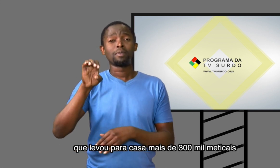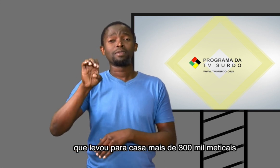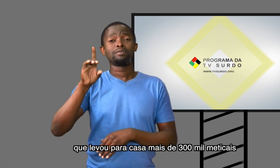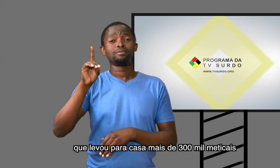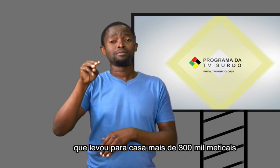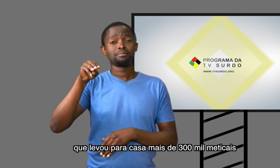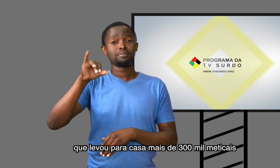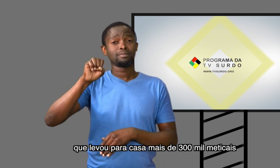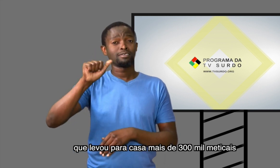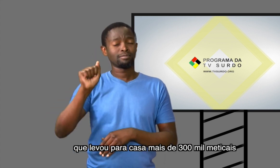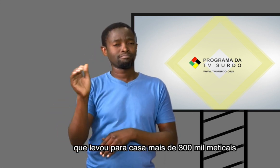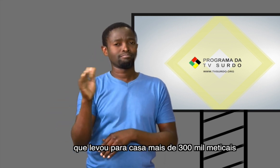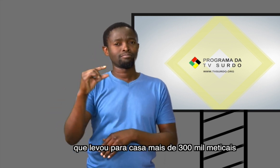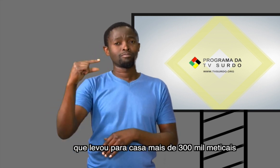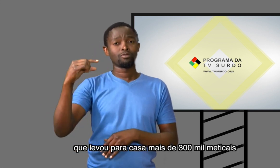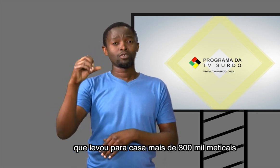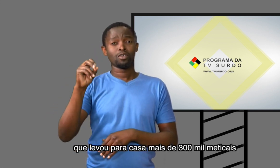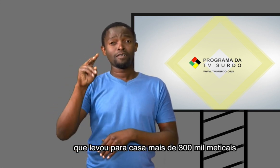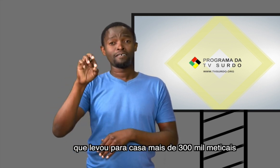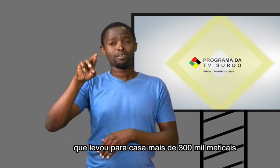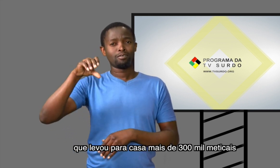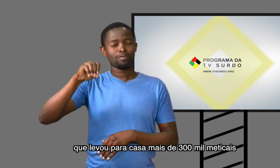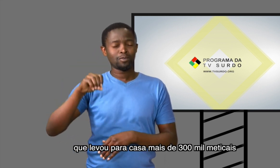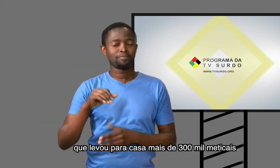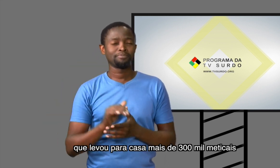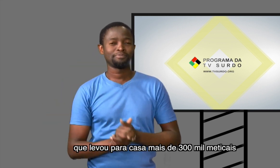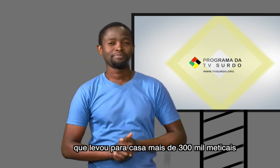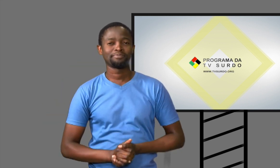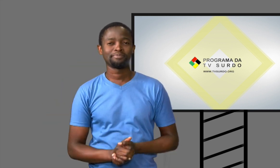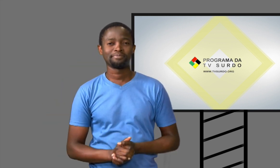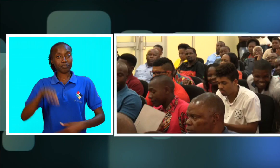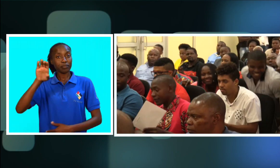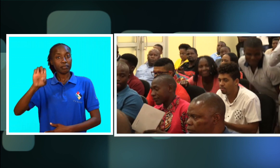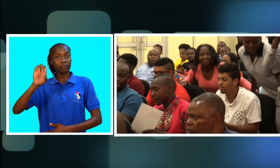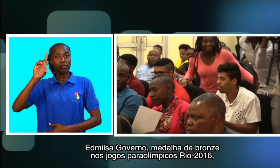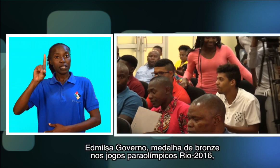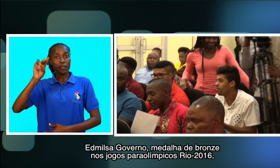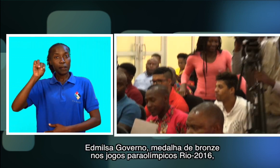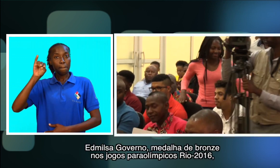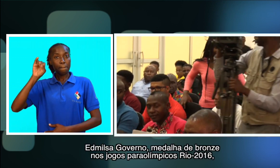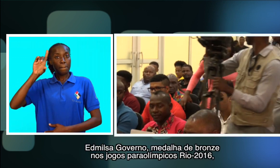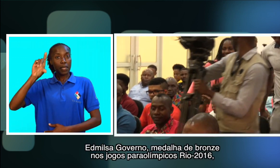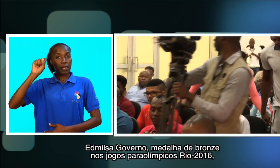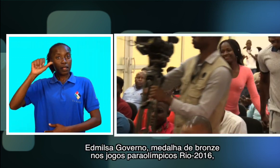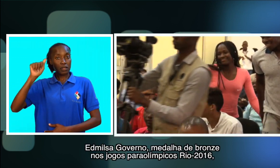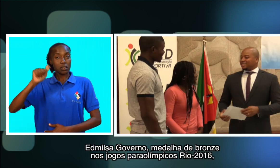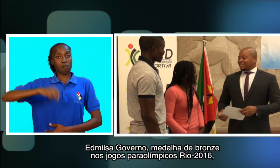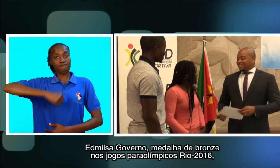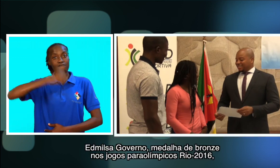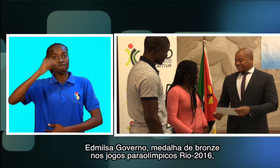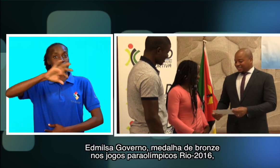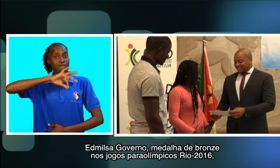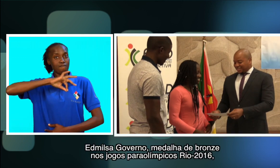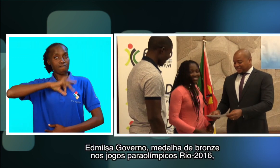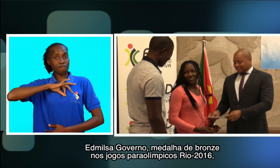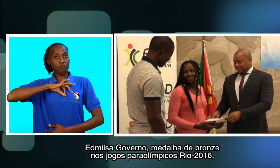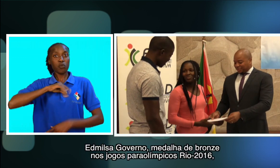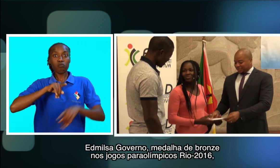que levou para casa mais de 300 mil meticais. Edmilza Governo, medalha de bronze nos Jogos